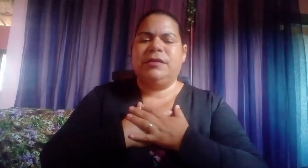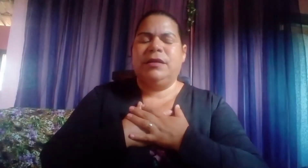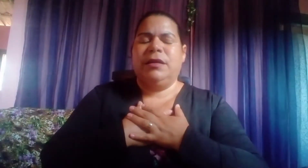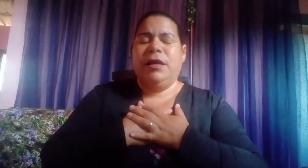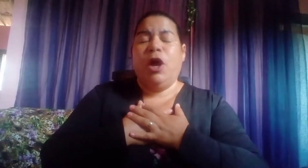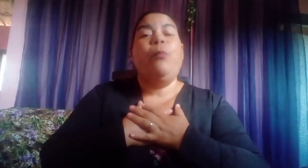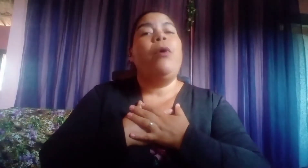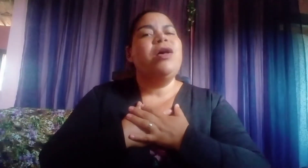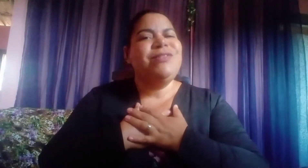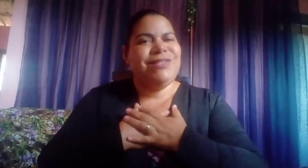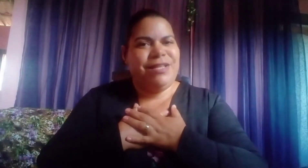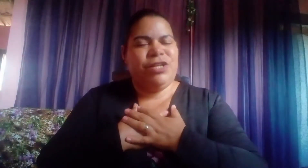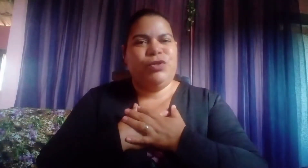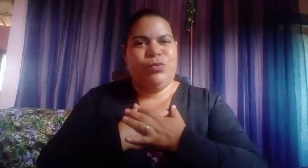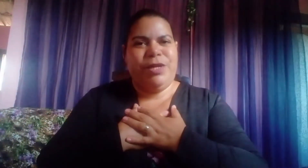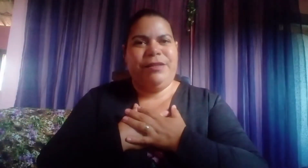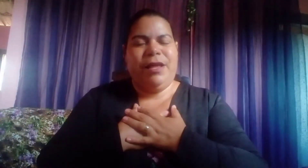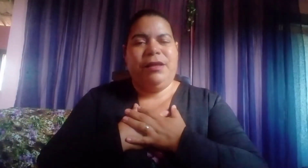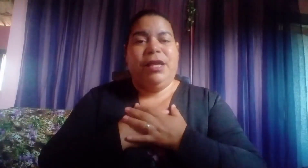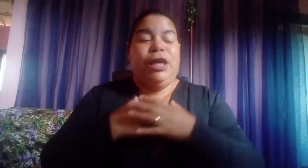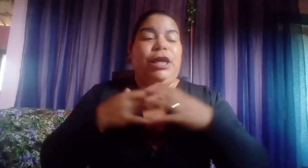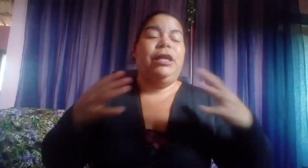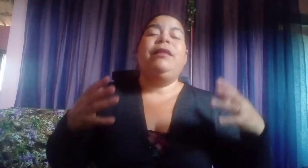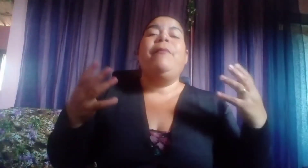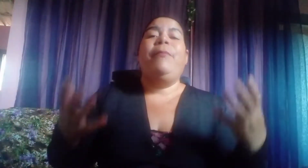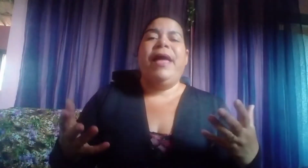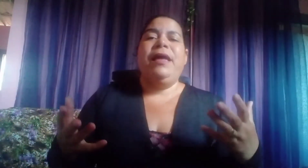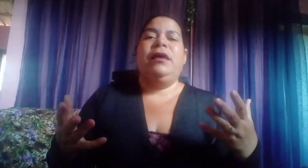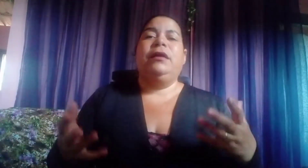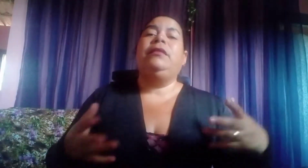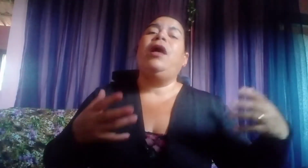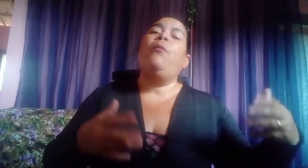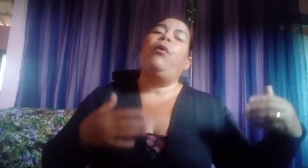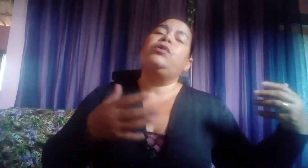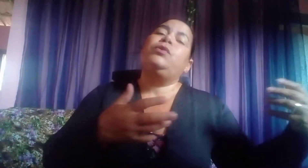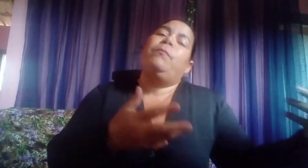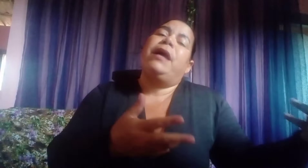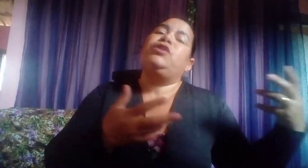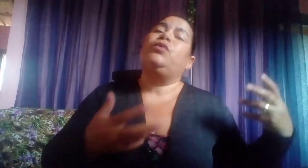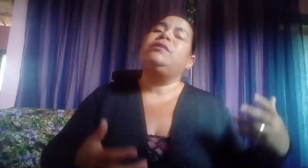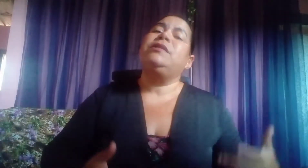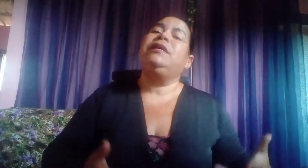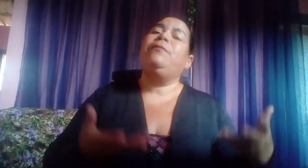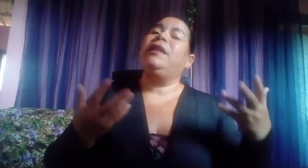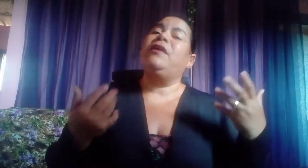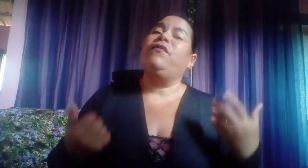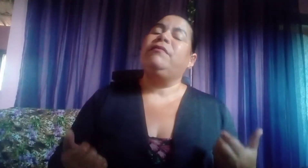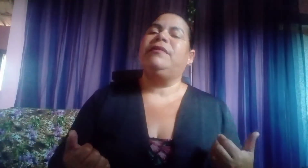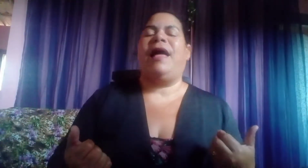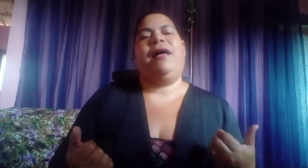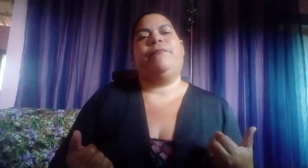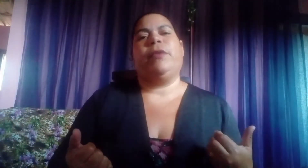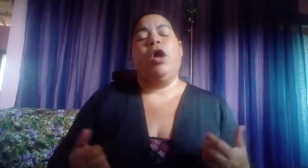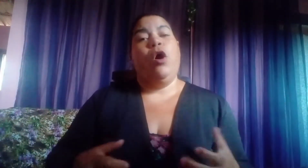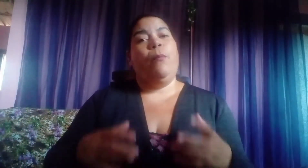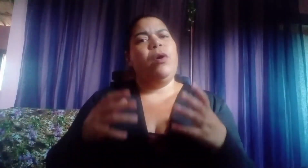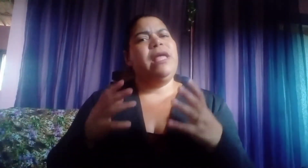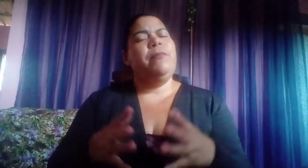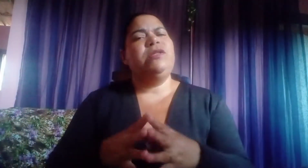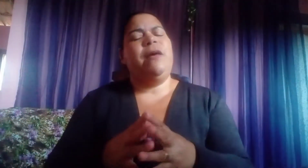Eu posso ser destruída. E também, não posso mais conseguir me levantar. Porque, meus